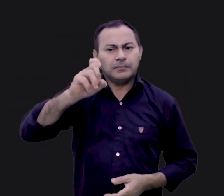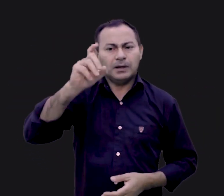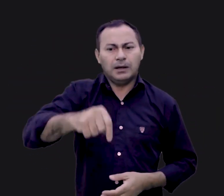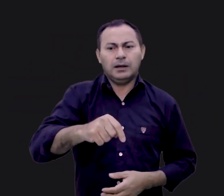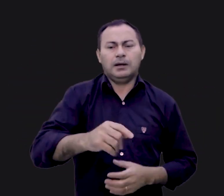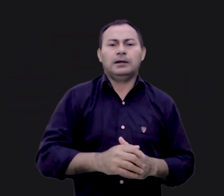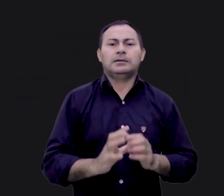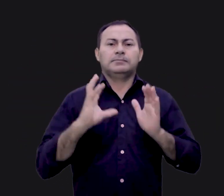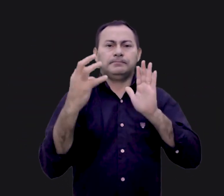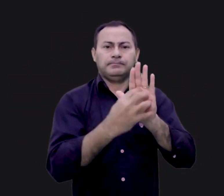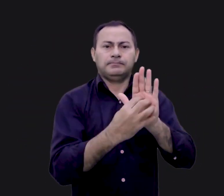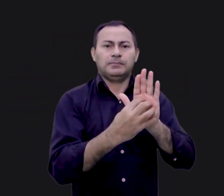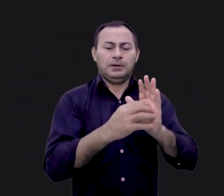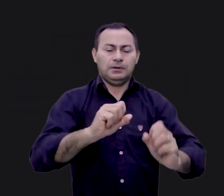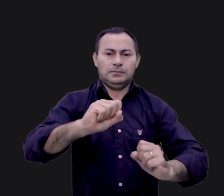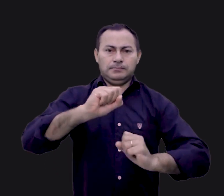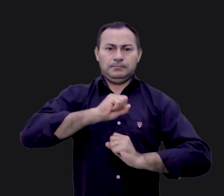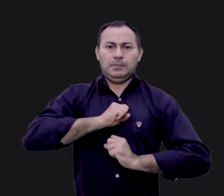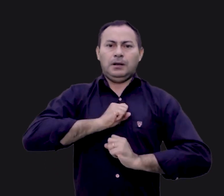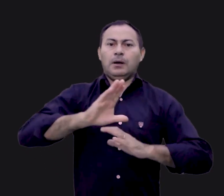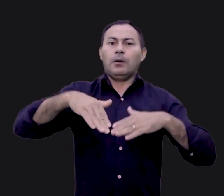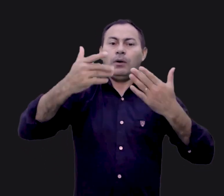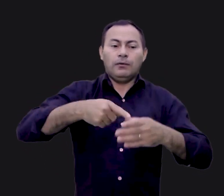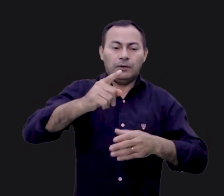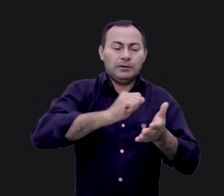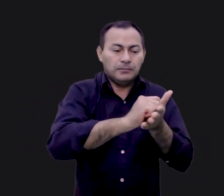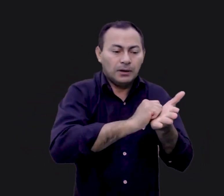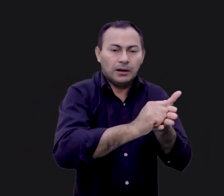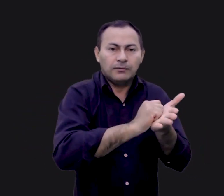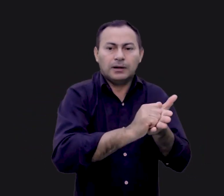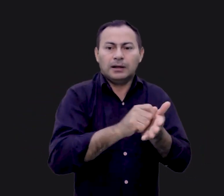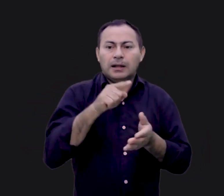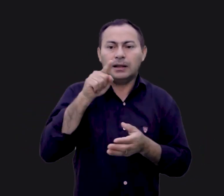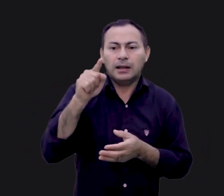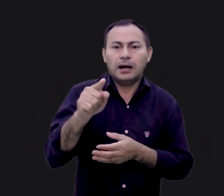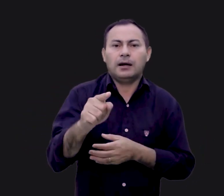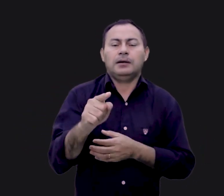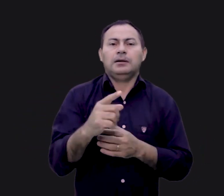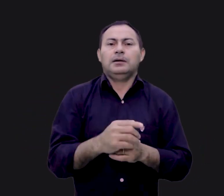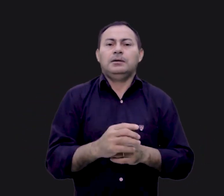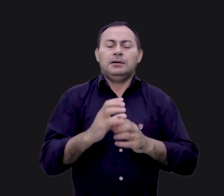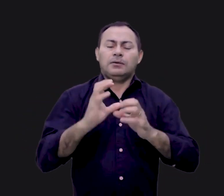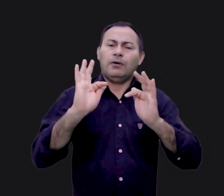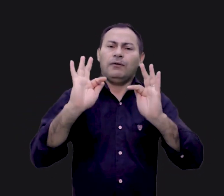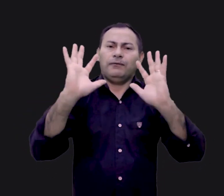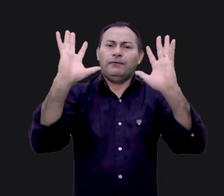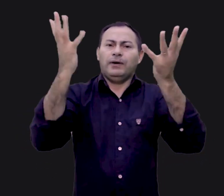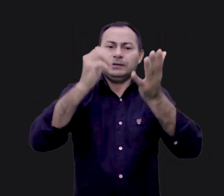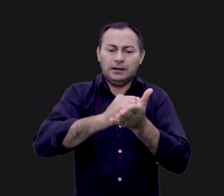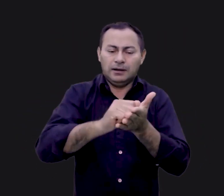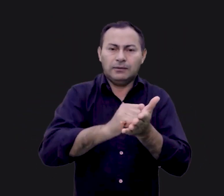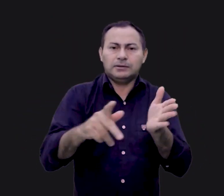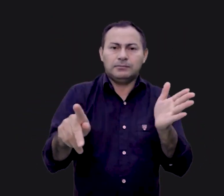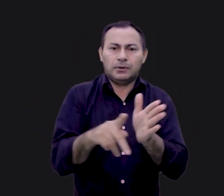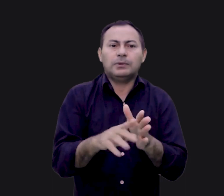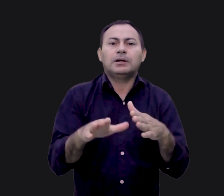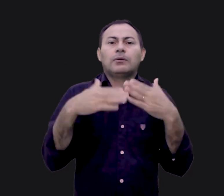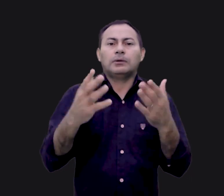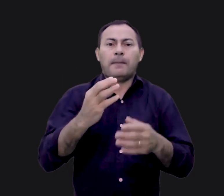Isto é o que simbolizou o sacerdote quando foi para o lavatório. E lá, com grande cerimônia, lavou-se a si mesmo enquanto